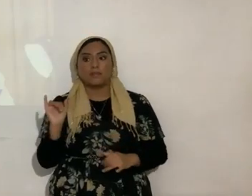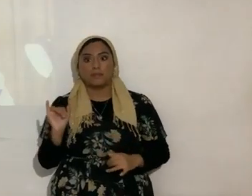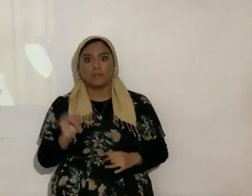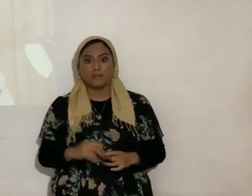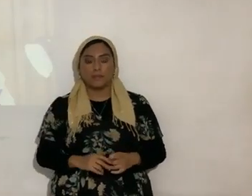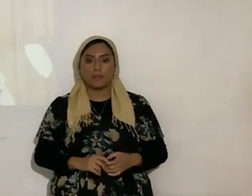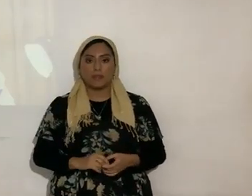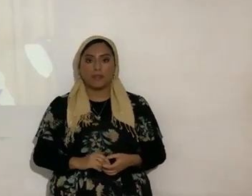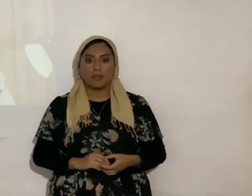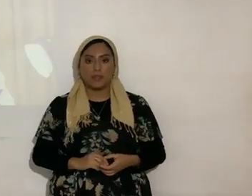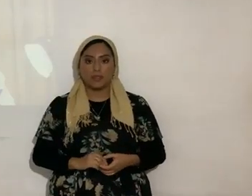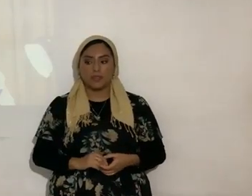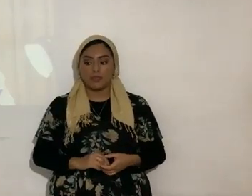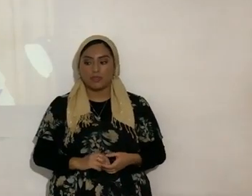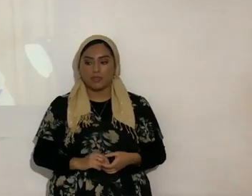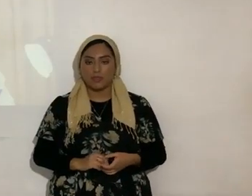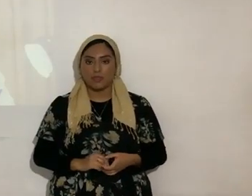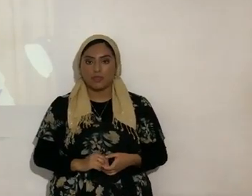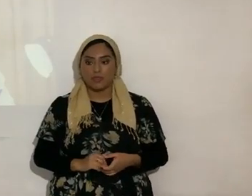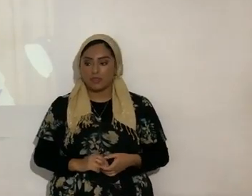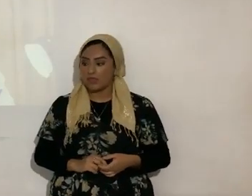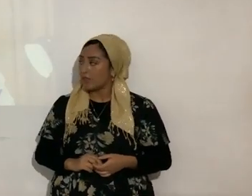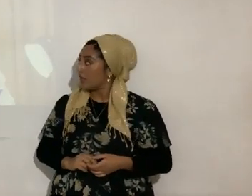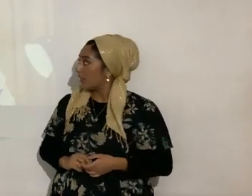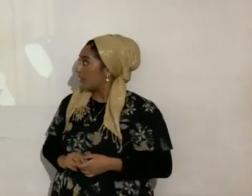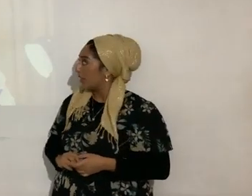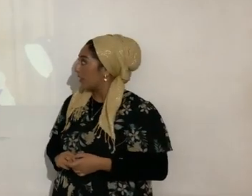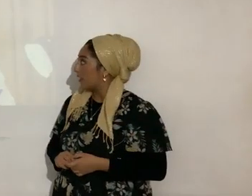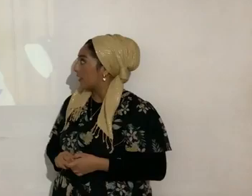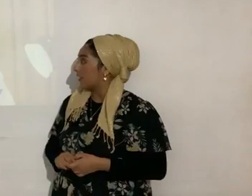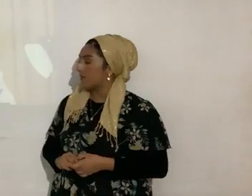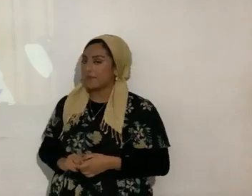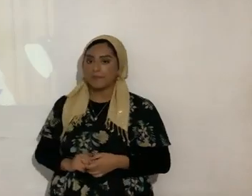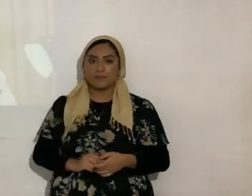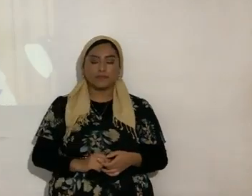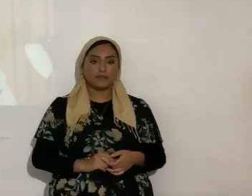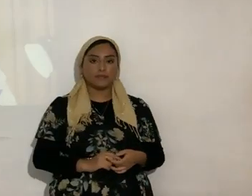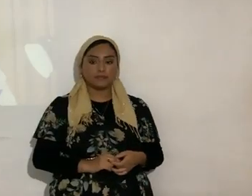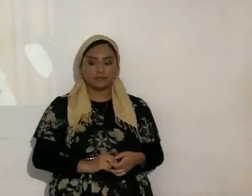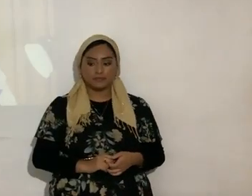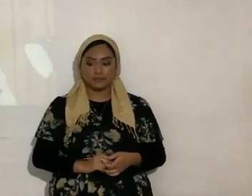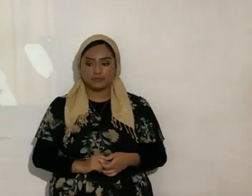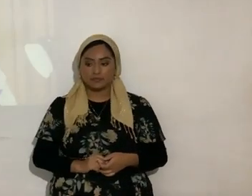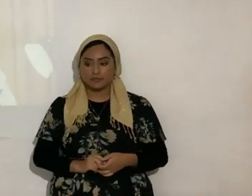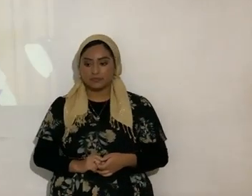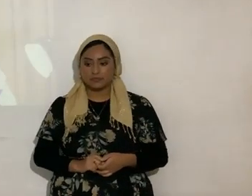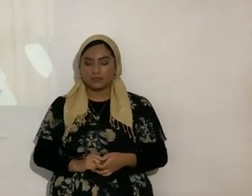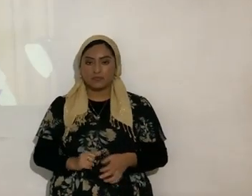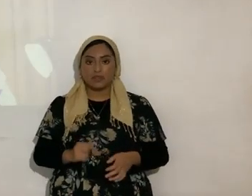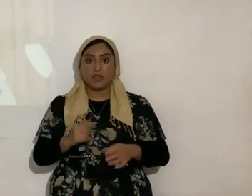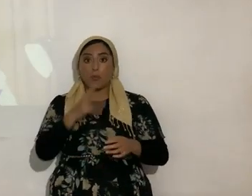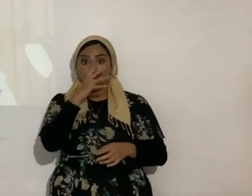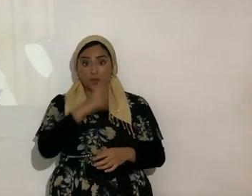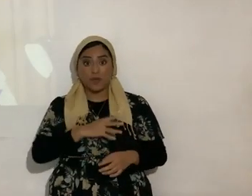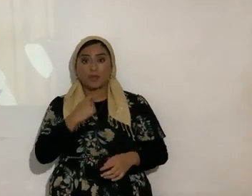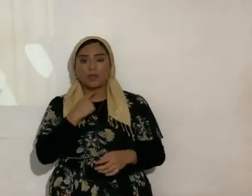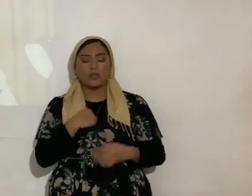hasta la babita ¿no? casi casi vean que reflexión había qué triste es llegar a viejo